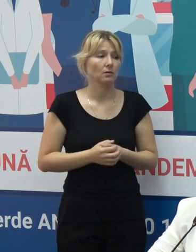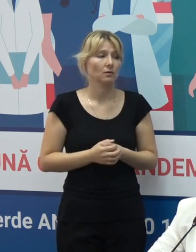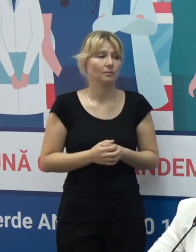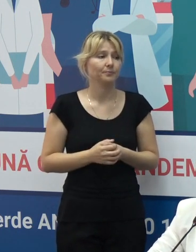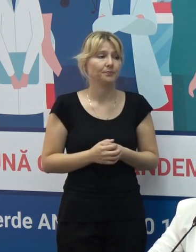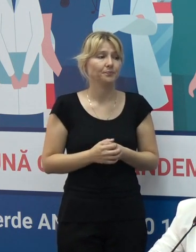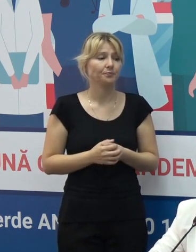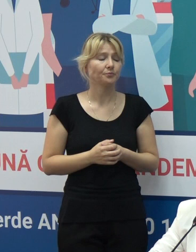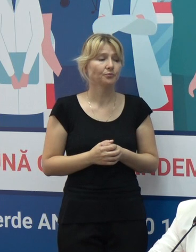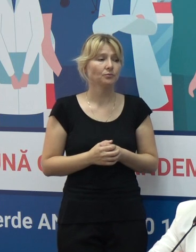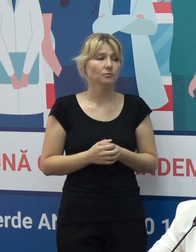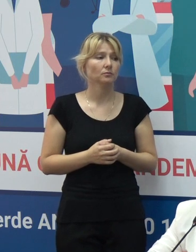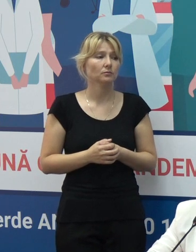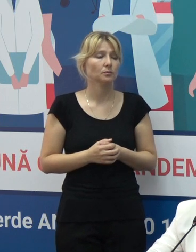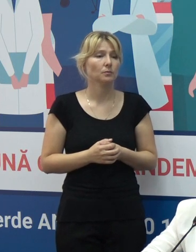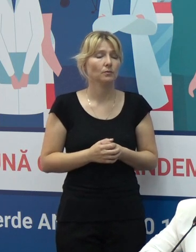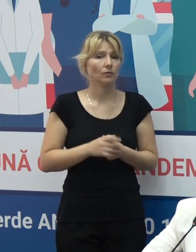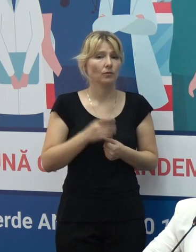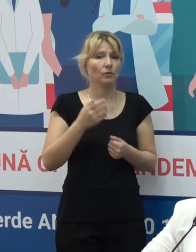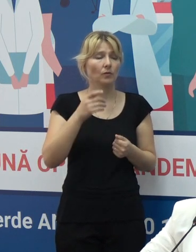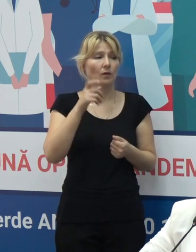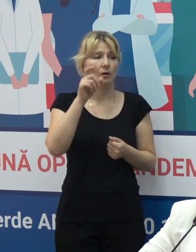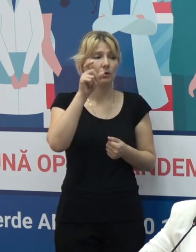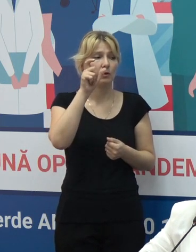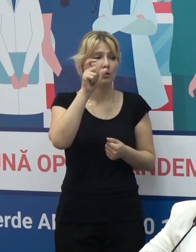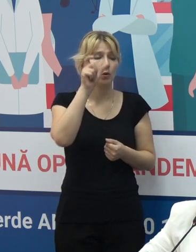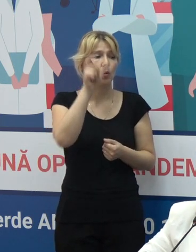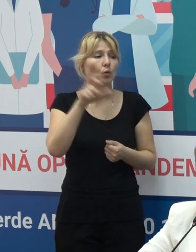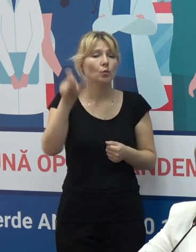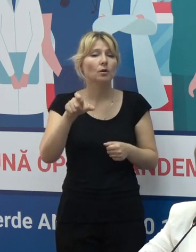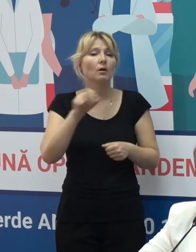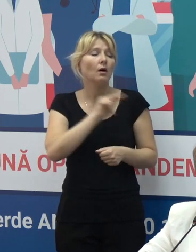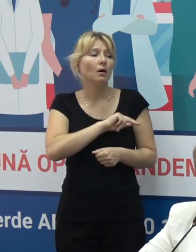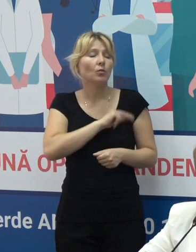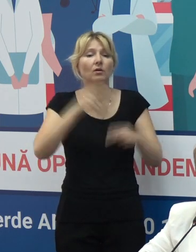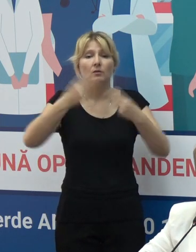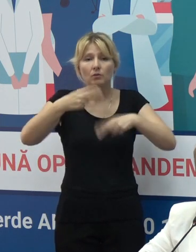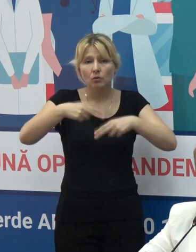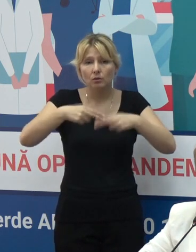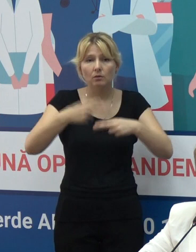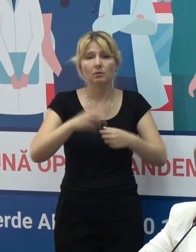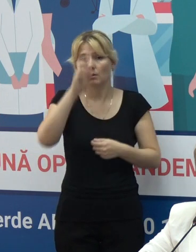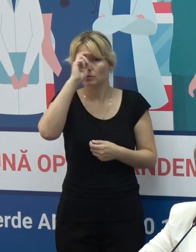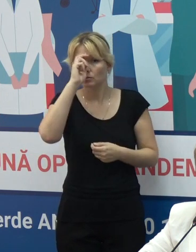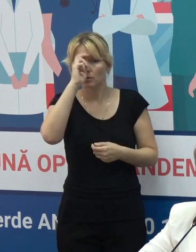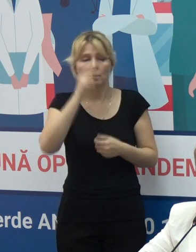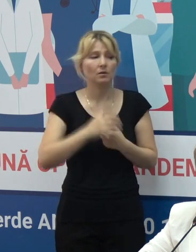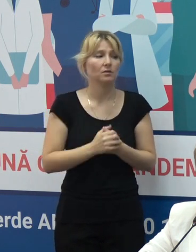serviciul de frontieră de stat, mă refer aici la